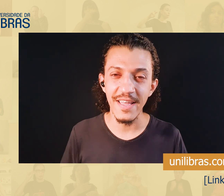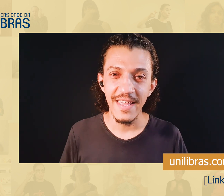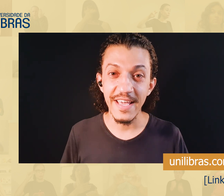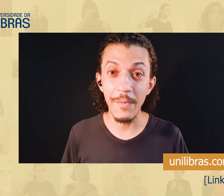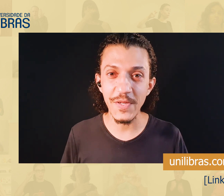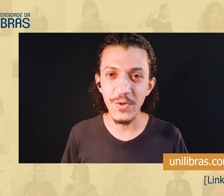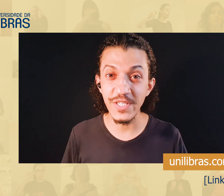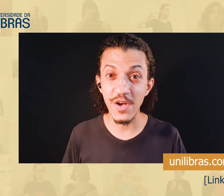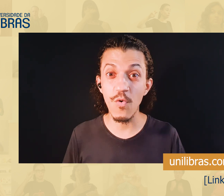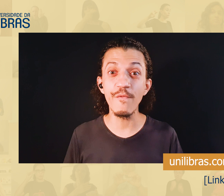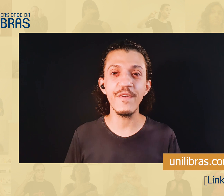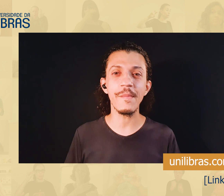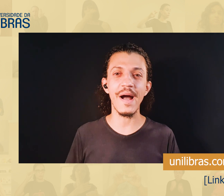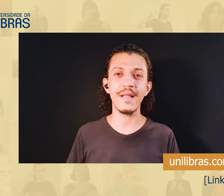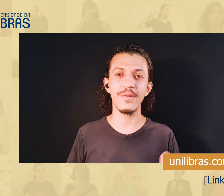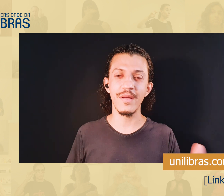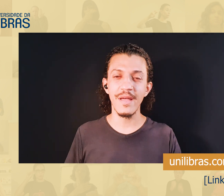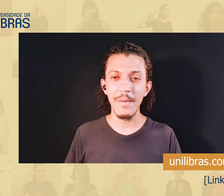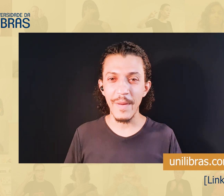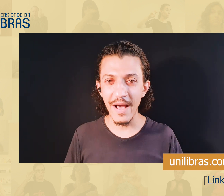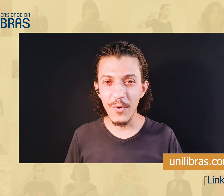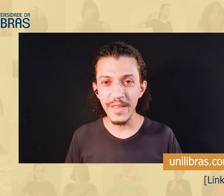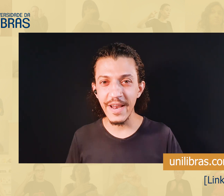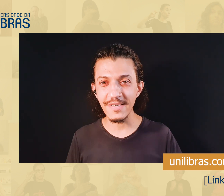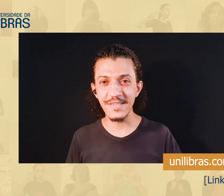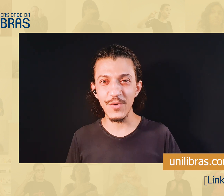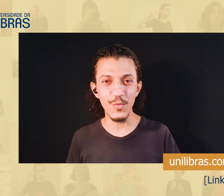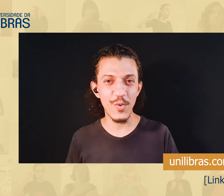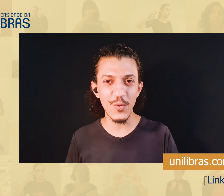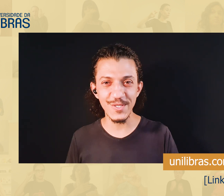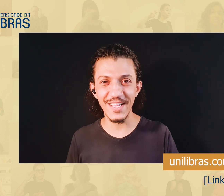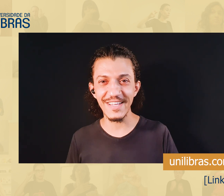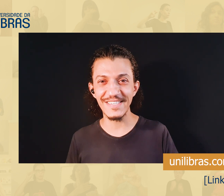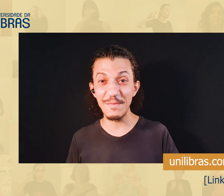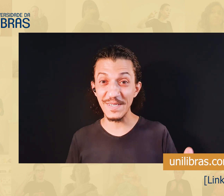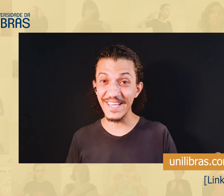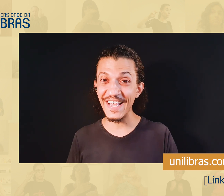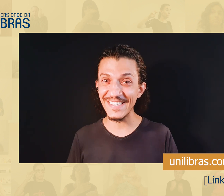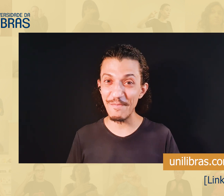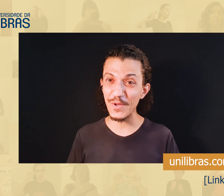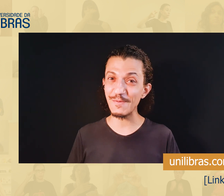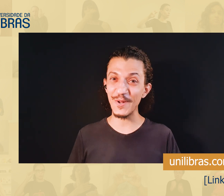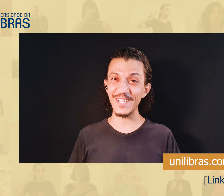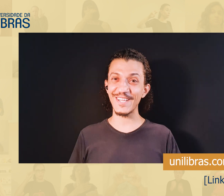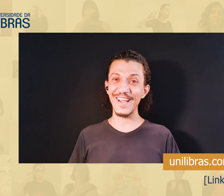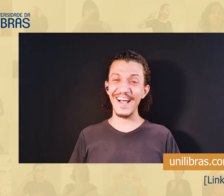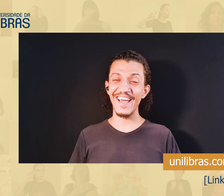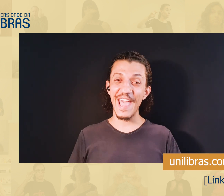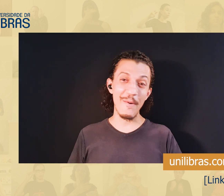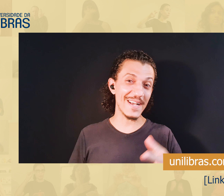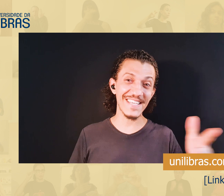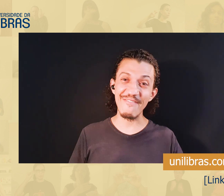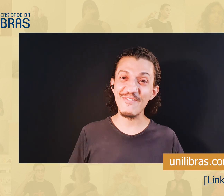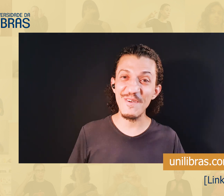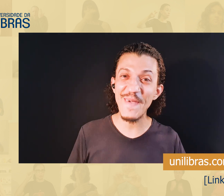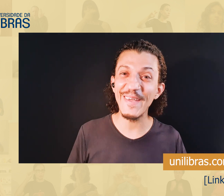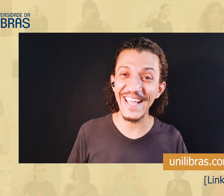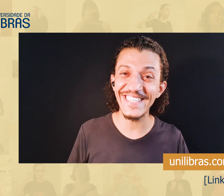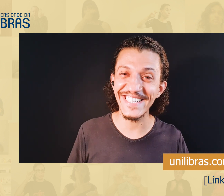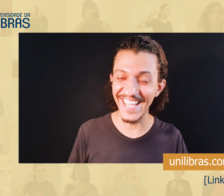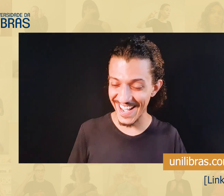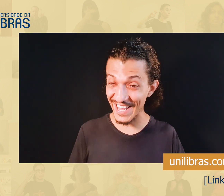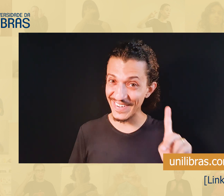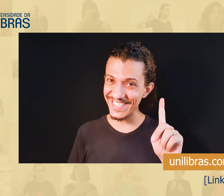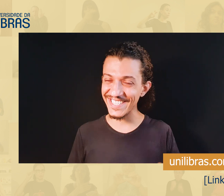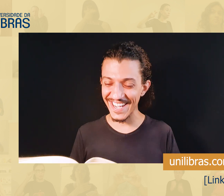certa, e que a pessoa tinha confirmado para a coordenação do meu curso de Letras Libras, que recebeu esse projeto lá, eu achava que o e